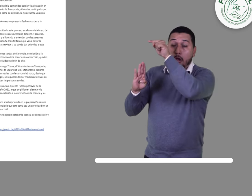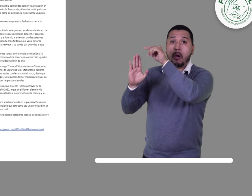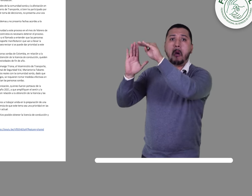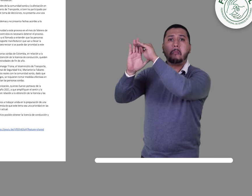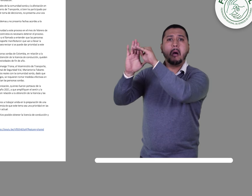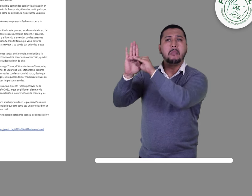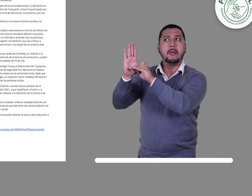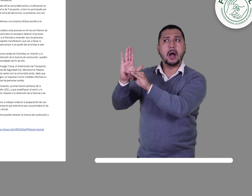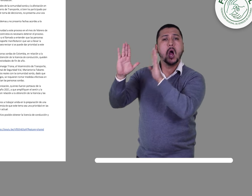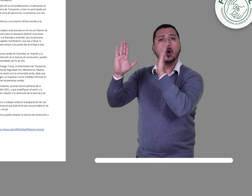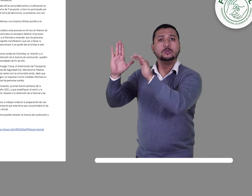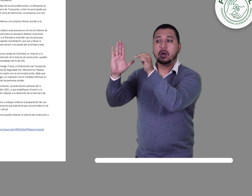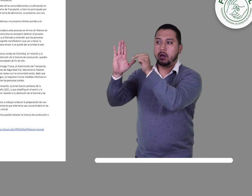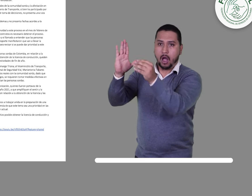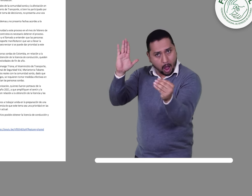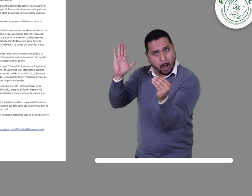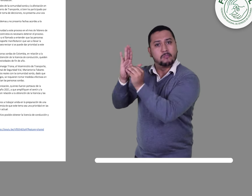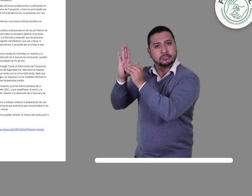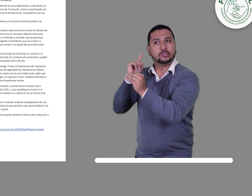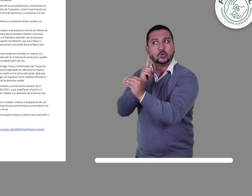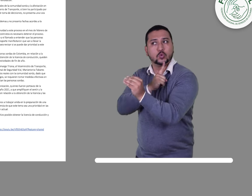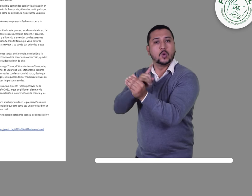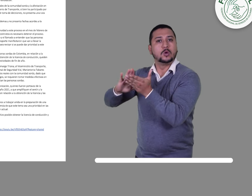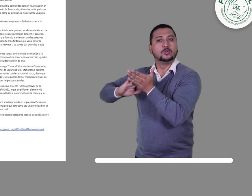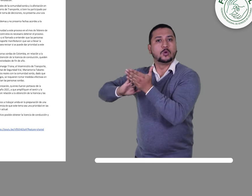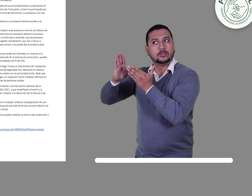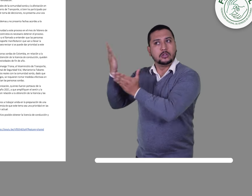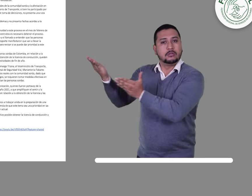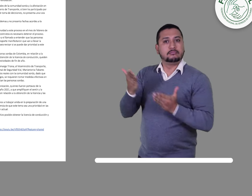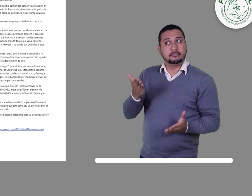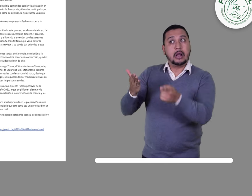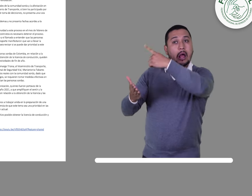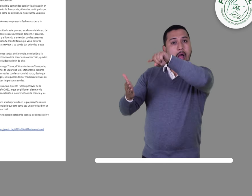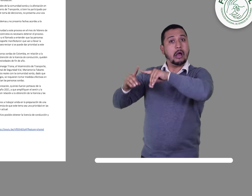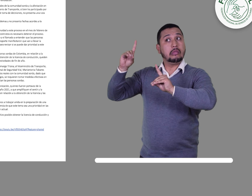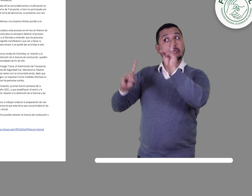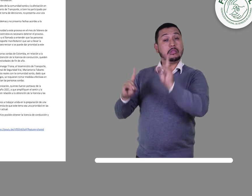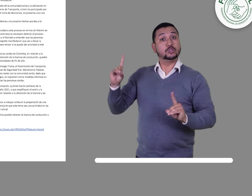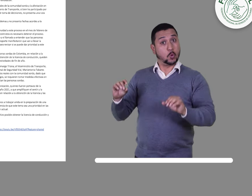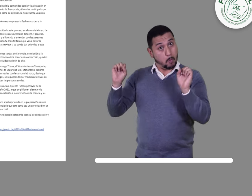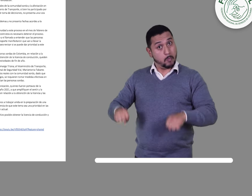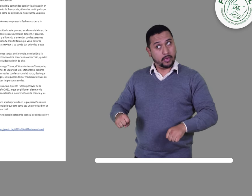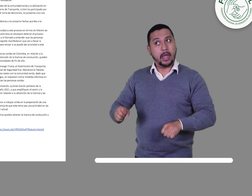en las agendas de quienes tienen el poder de cambiar la situación actual.